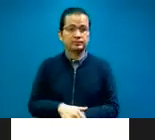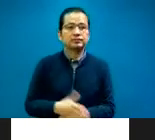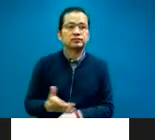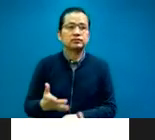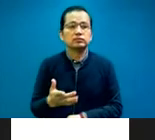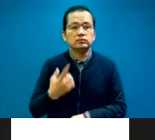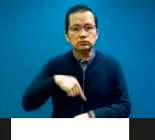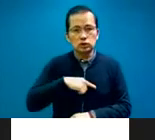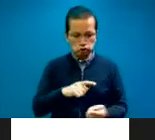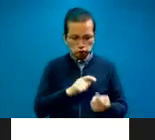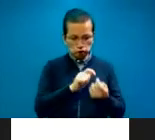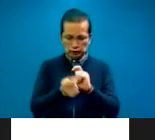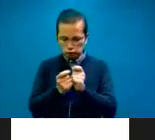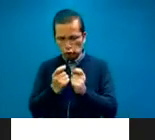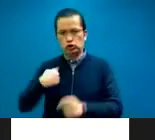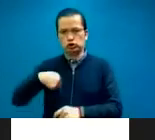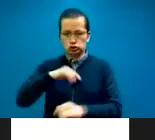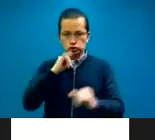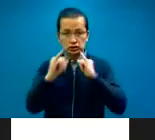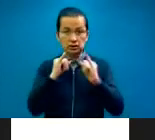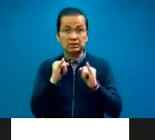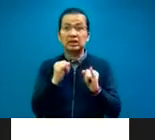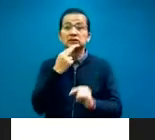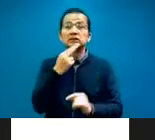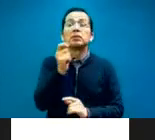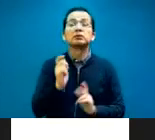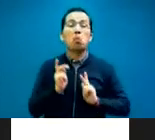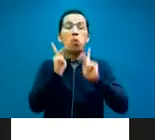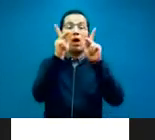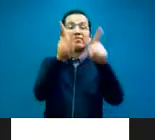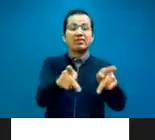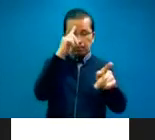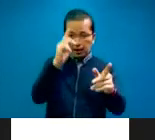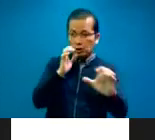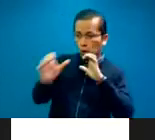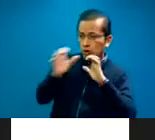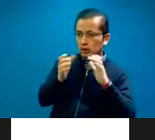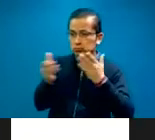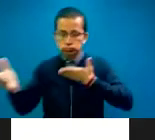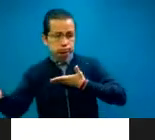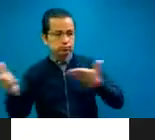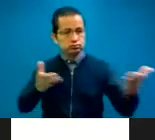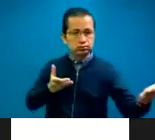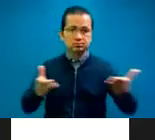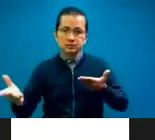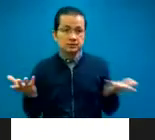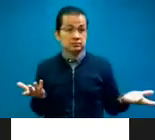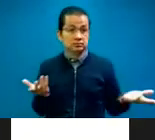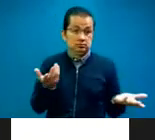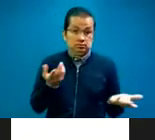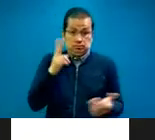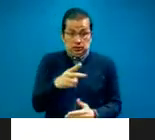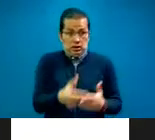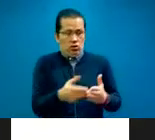trabajadores y los intérpretes somos puentes, somos los que están aquí para comunicar y para enlazar. Entonces, nos ponen el trabajo mucho más